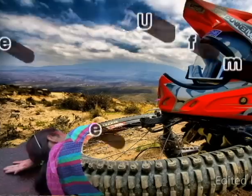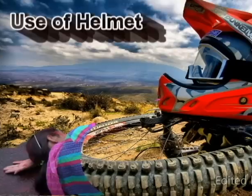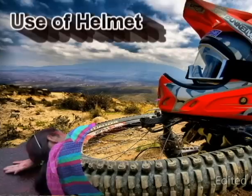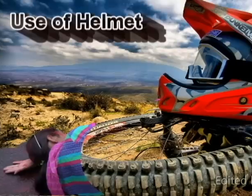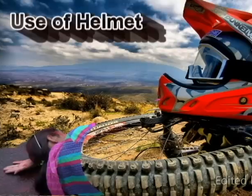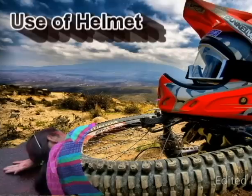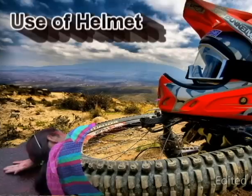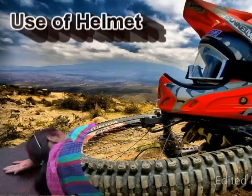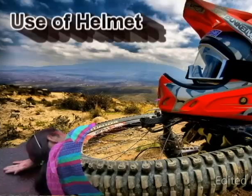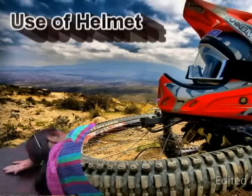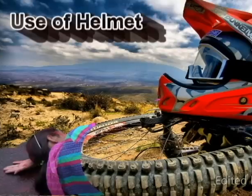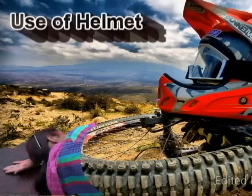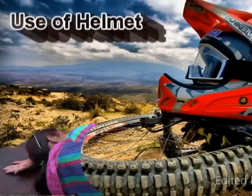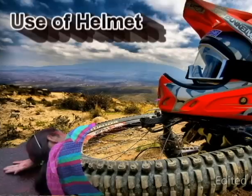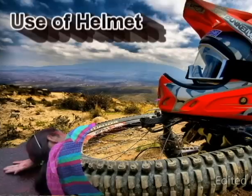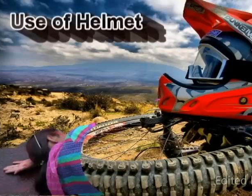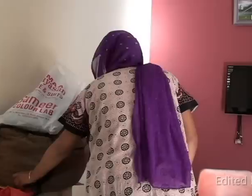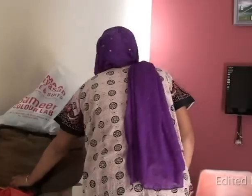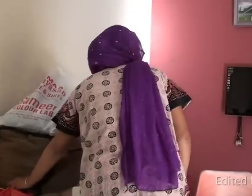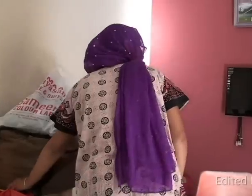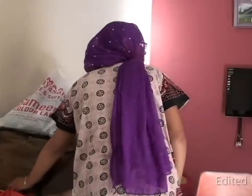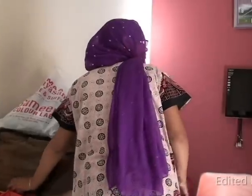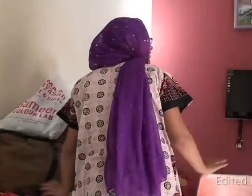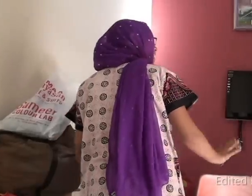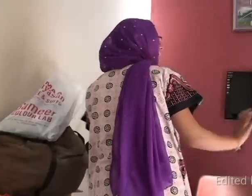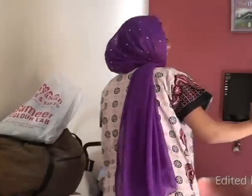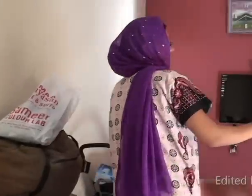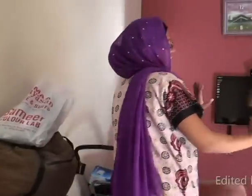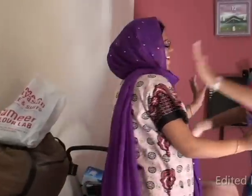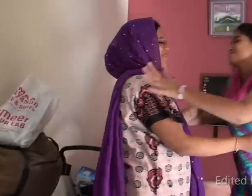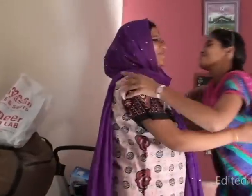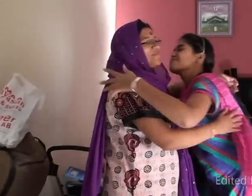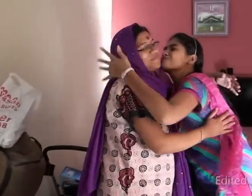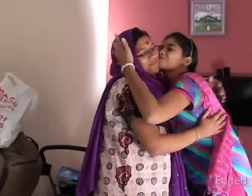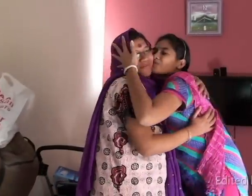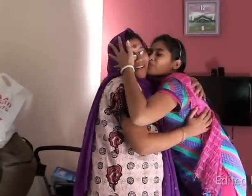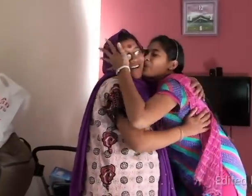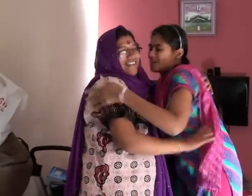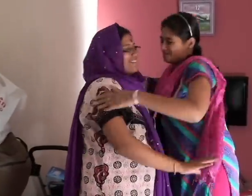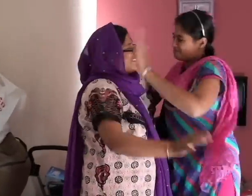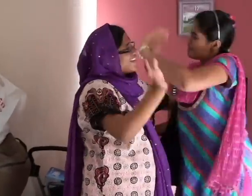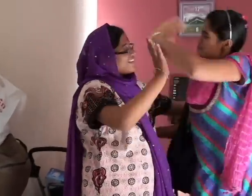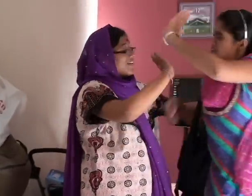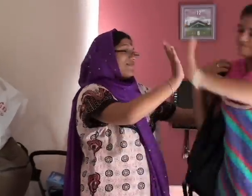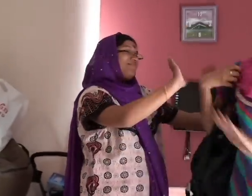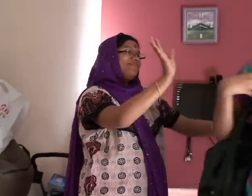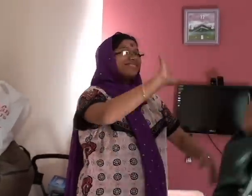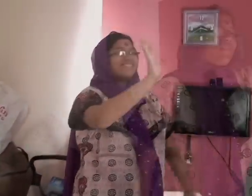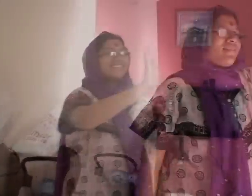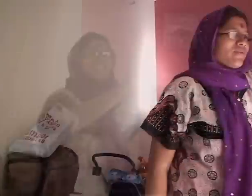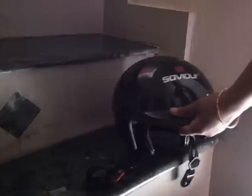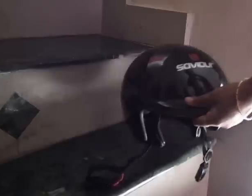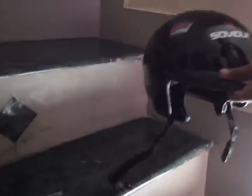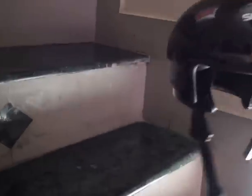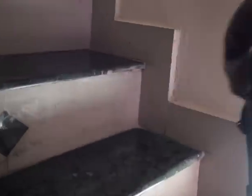हेलमेट का प्रियोग बाइ बाइ मम्मा मैं जा रही हूँ बेटा रुकना